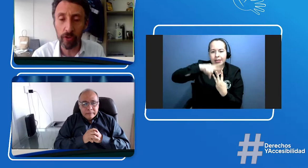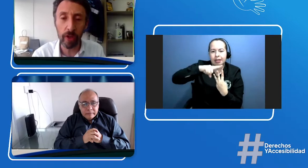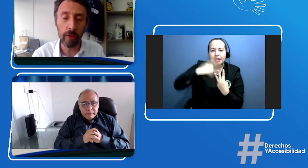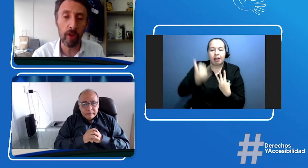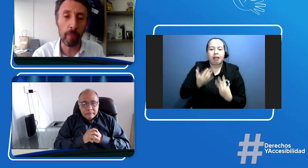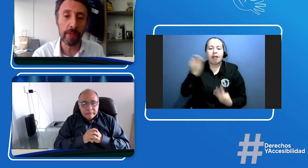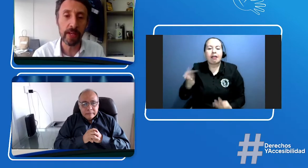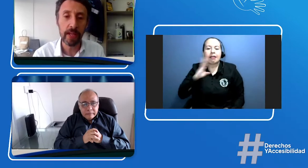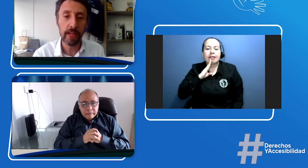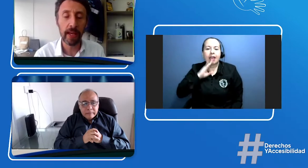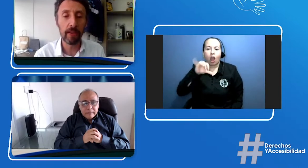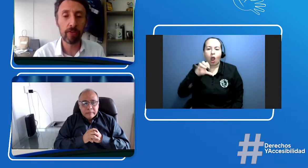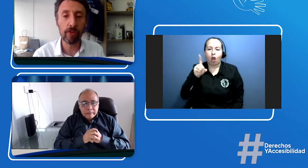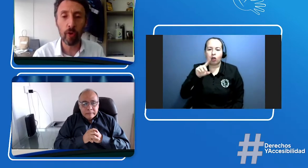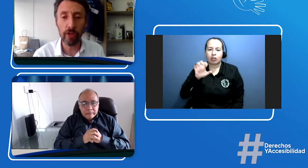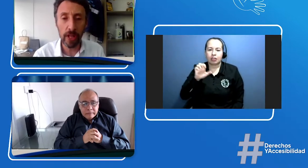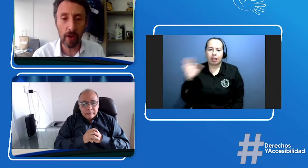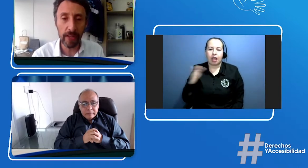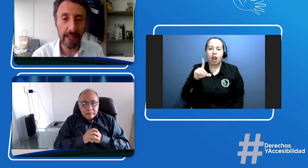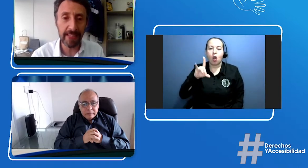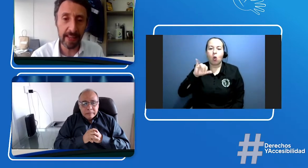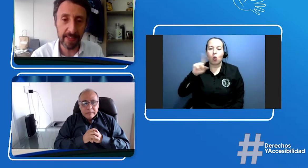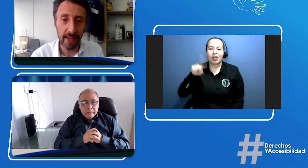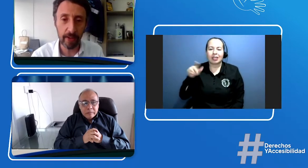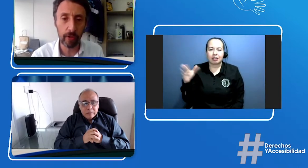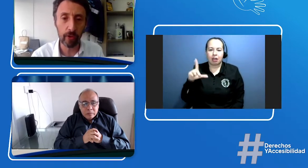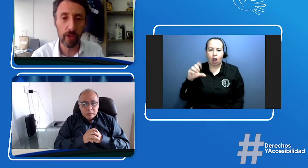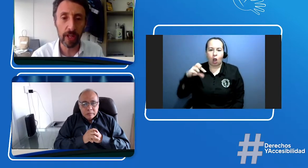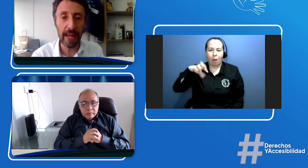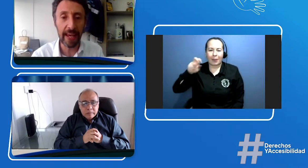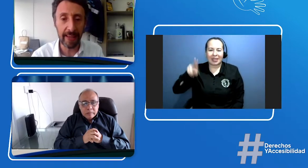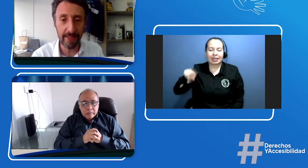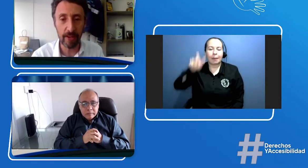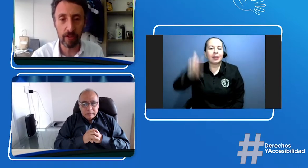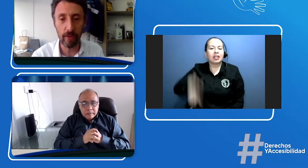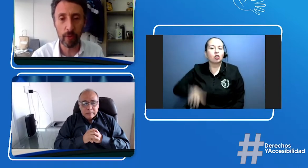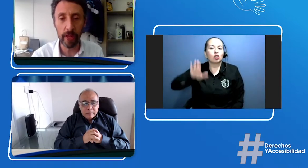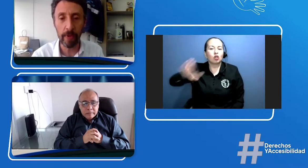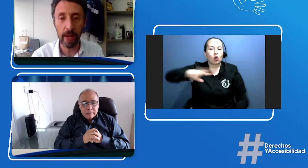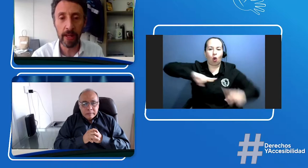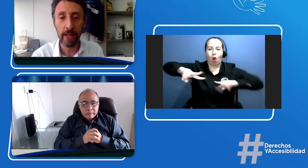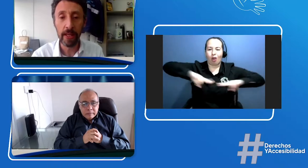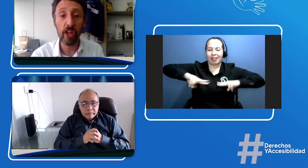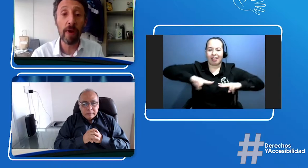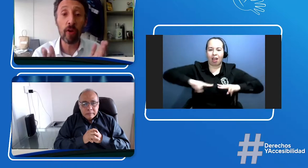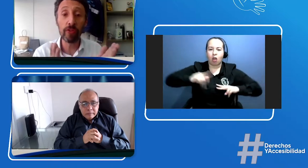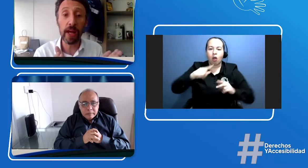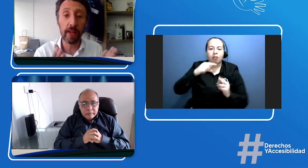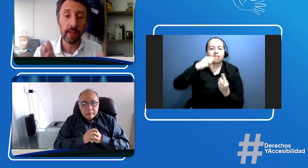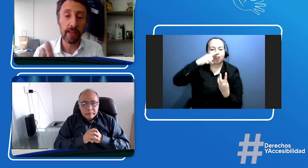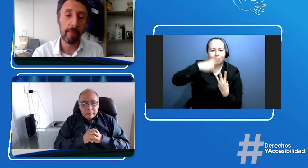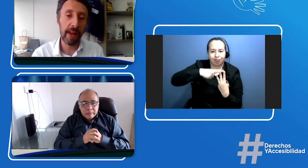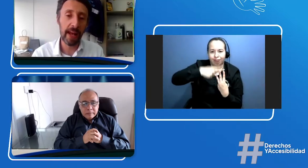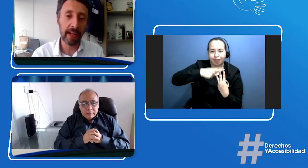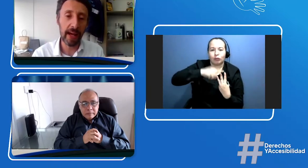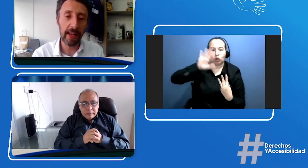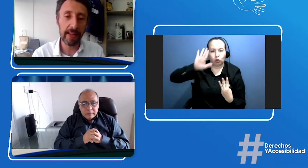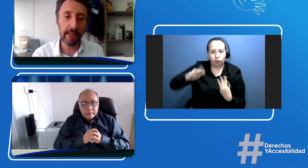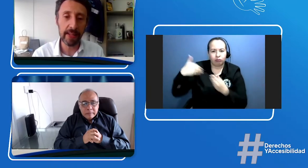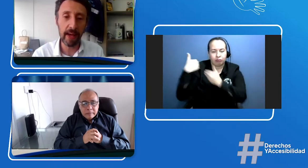Luis López, que es nuestro coordinador de licencias de conducción en la Agencia Nacional de Seguridad Vial y nos va a contar de manera clara y detallada